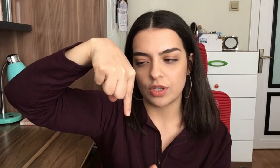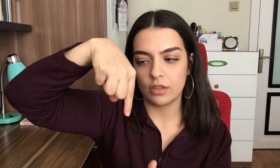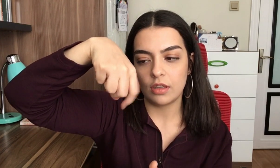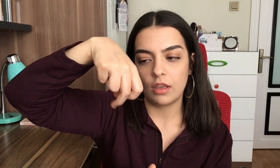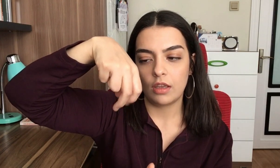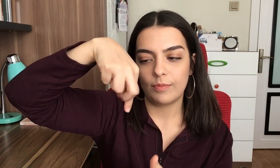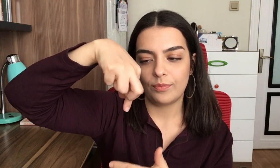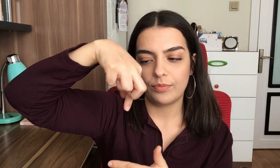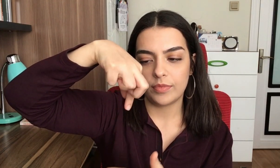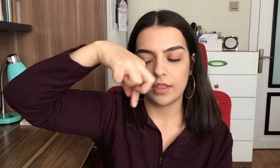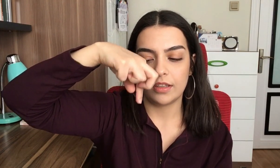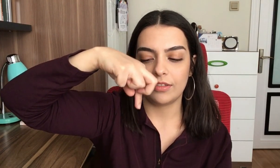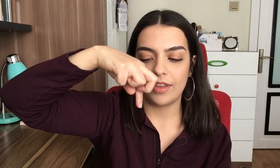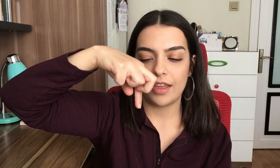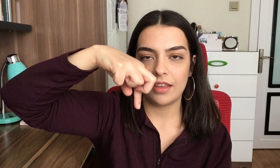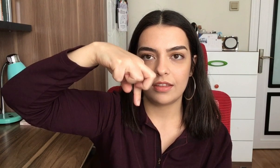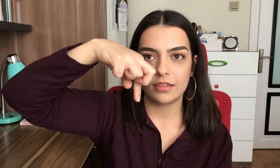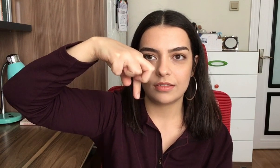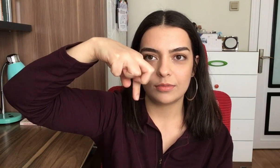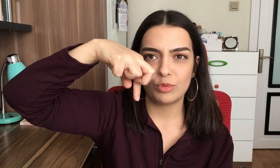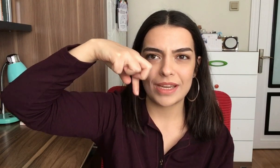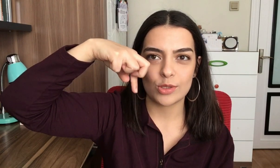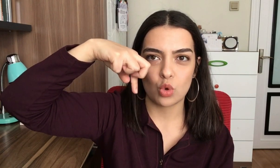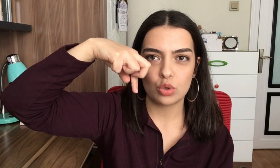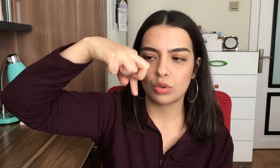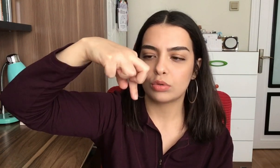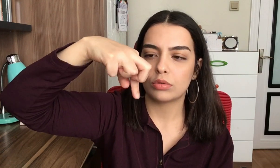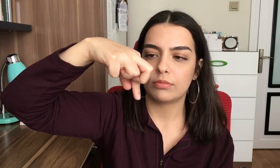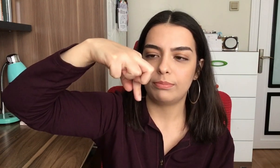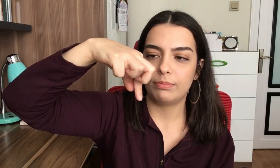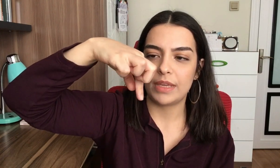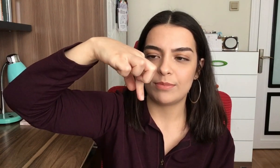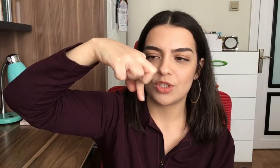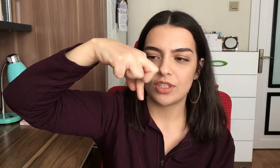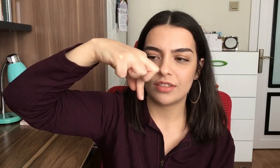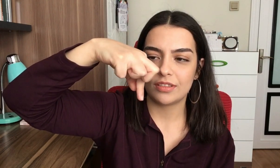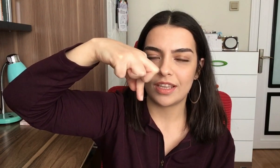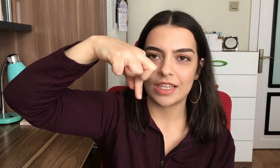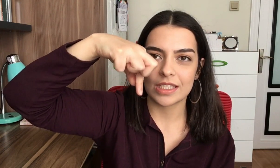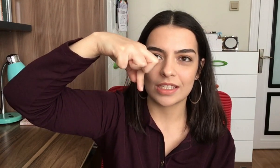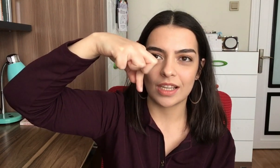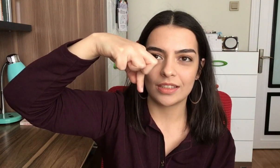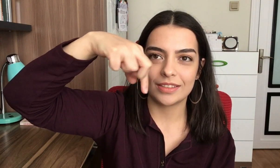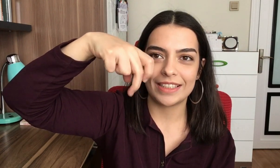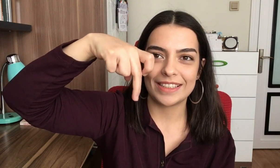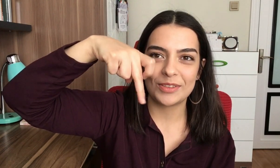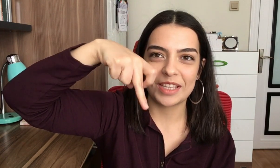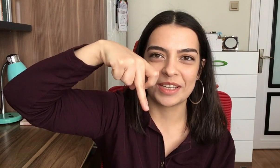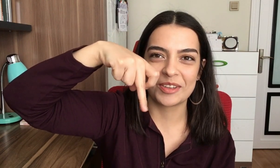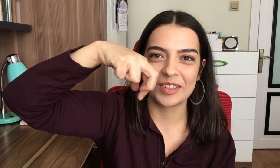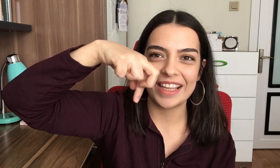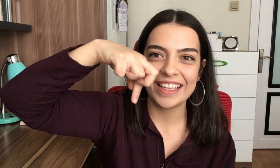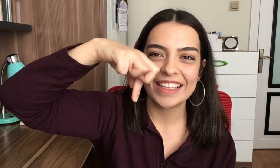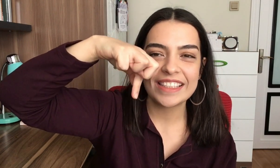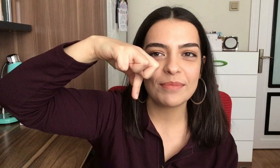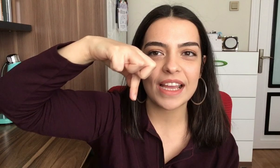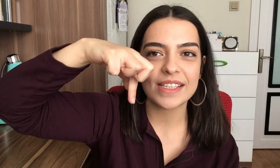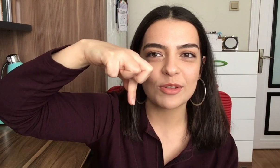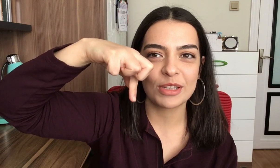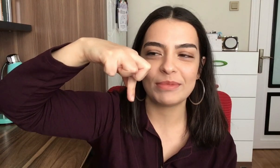ve bu biraz zor. Benim için en azından diğeri daha kolay. Tam tersi olabilir.